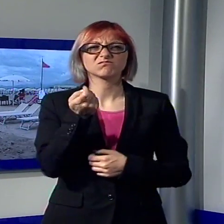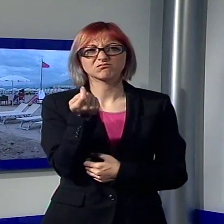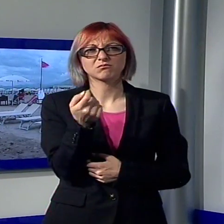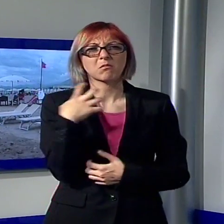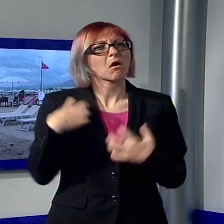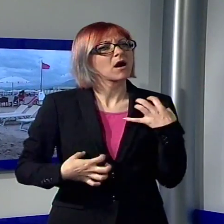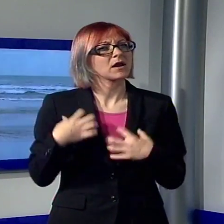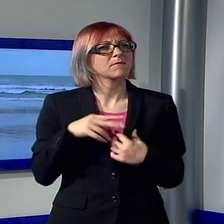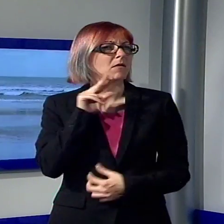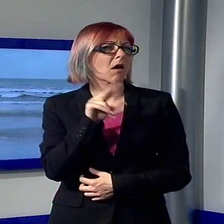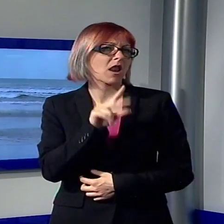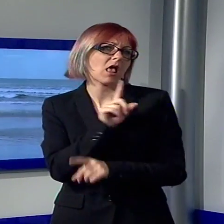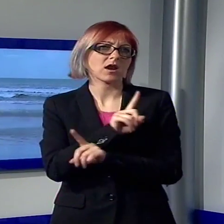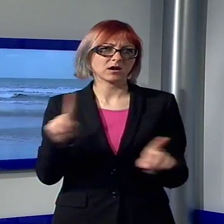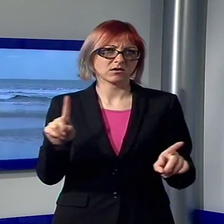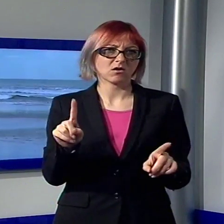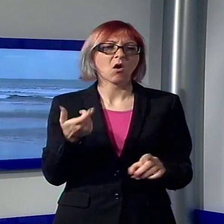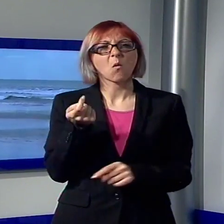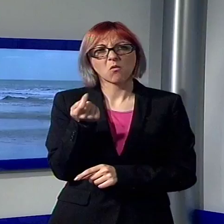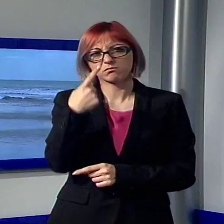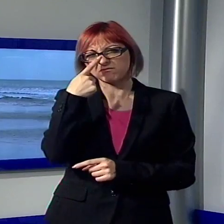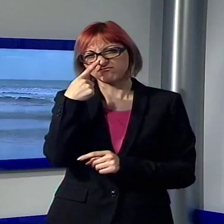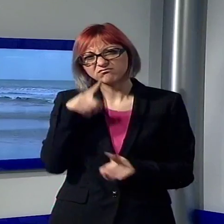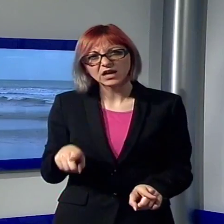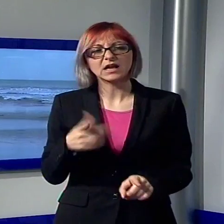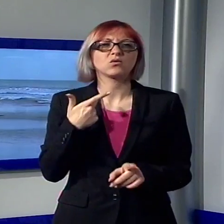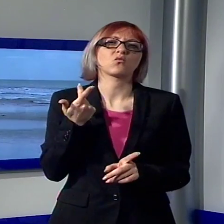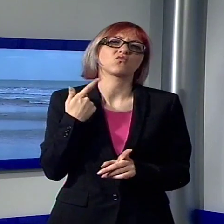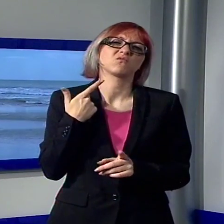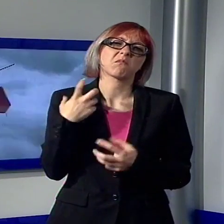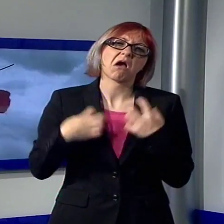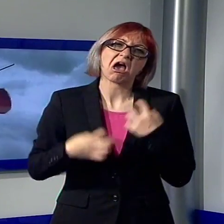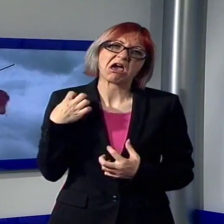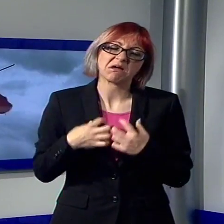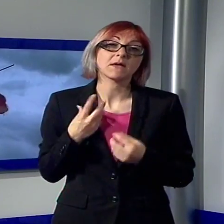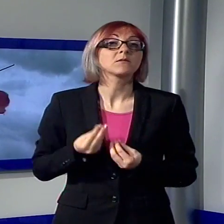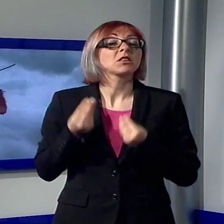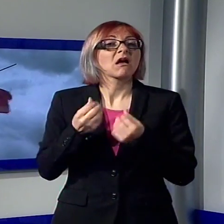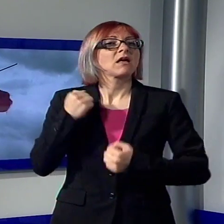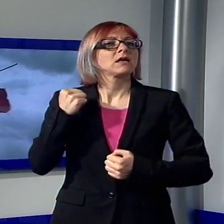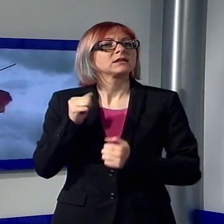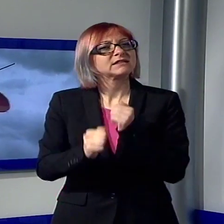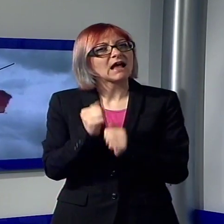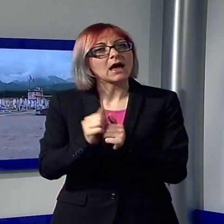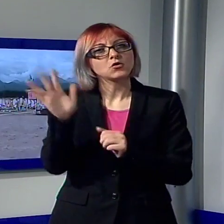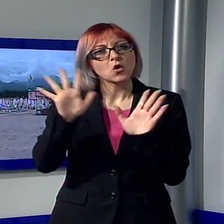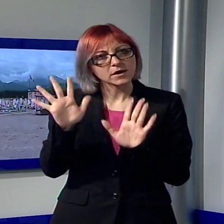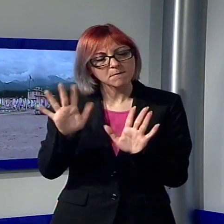telecamere ma il senso di indignazione e impotenza è forte. Il danno di immagine a inizio stagione il ripetersi di una situazione